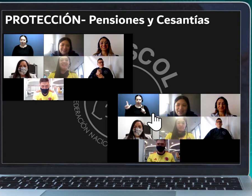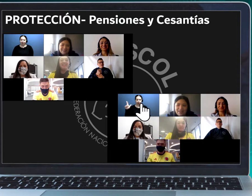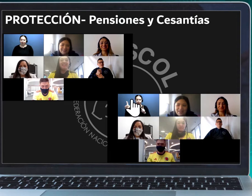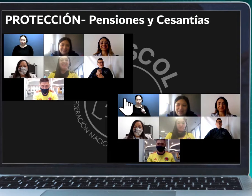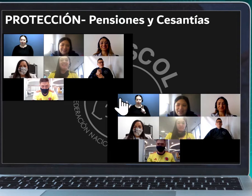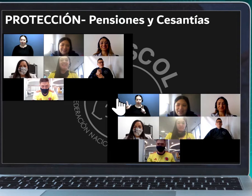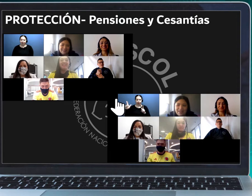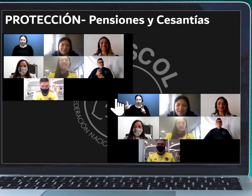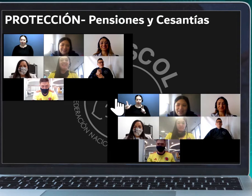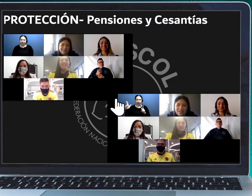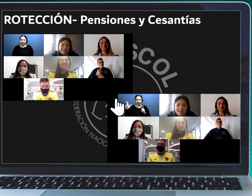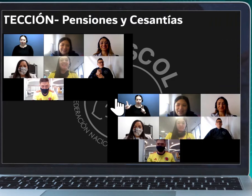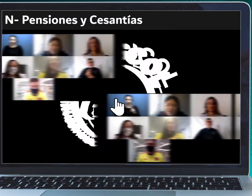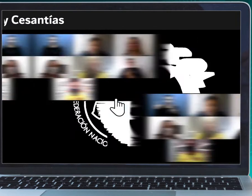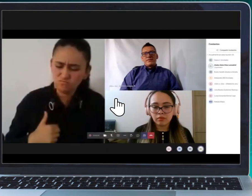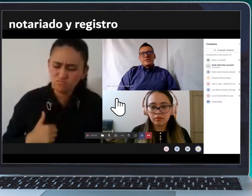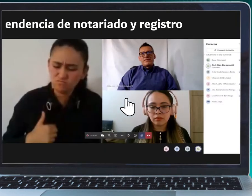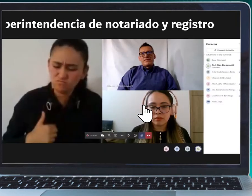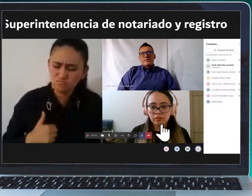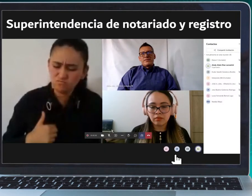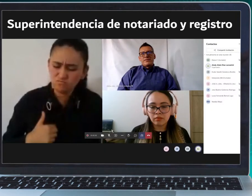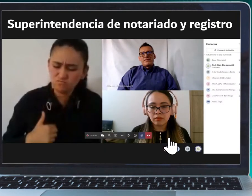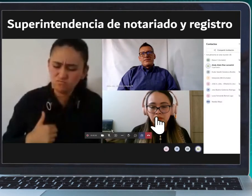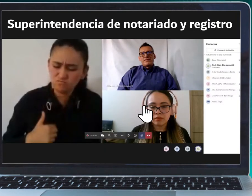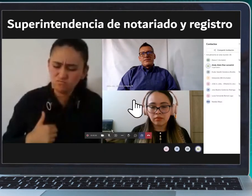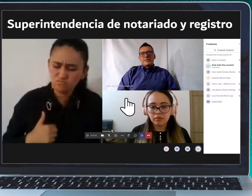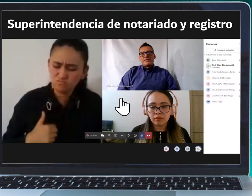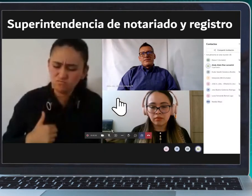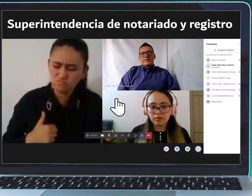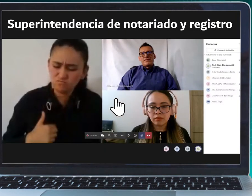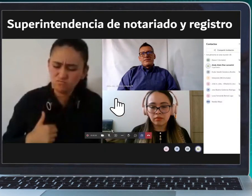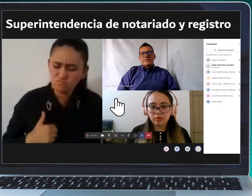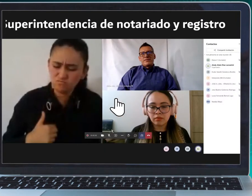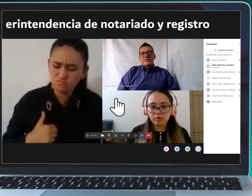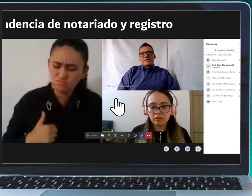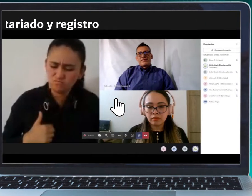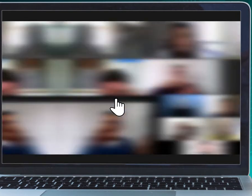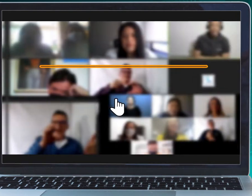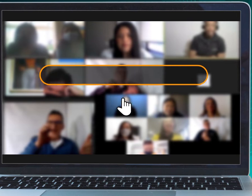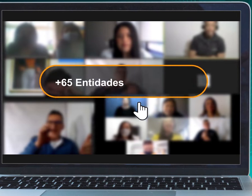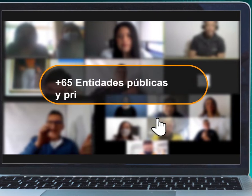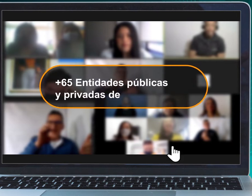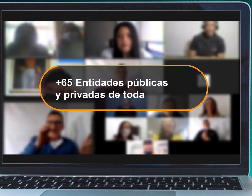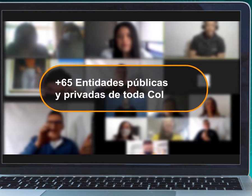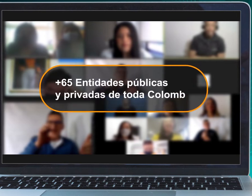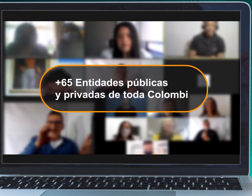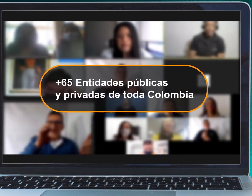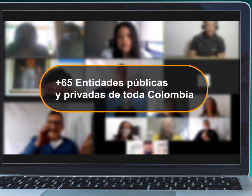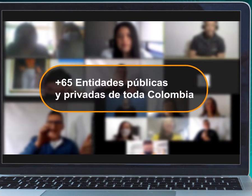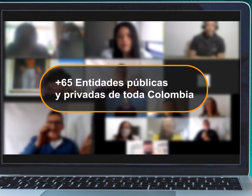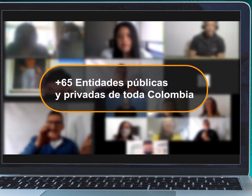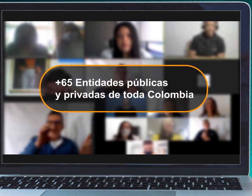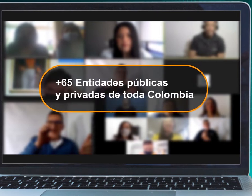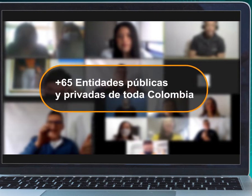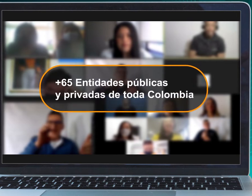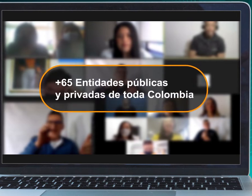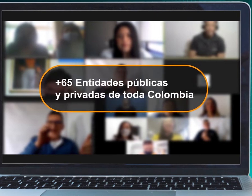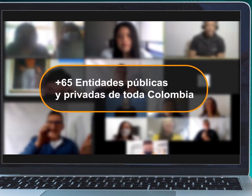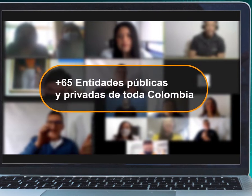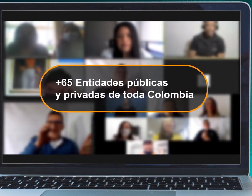Protección. Superintendencia de Notariado y Registro. Más de 65 entidades públicas y